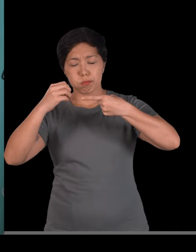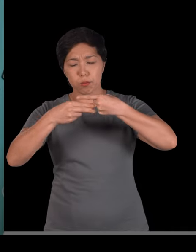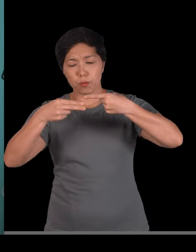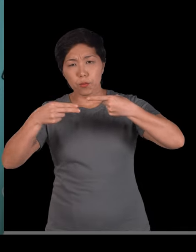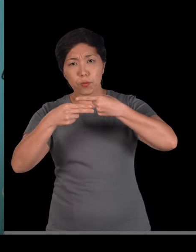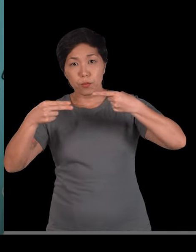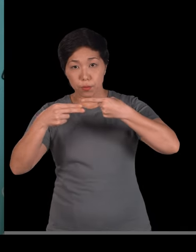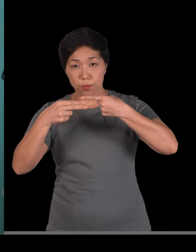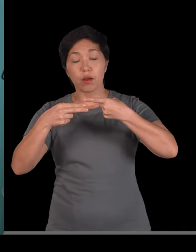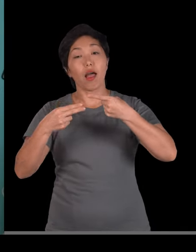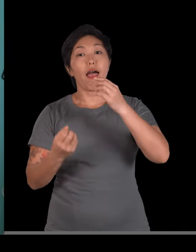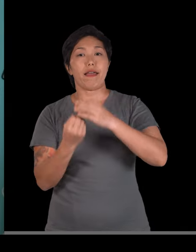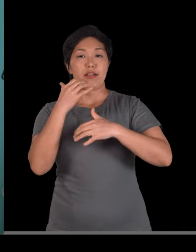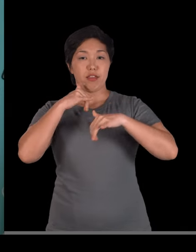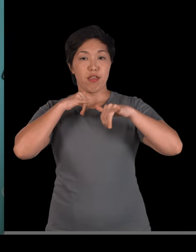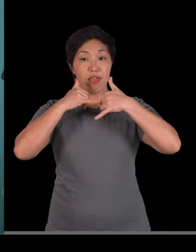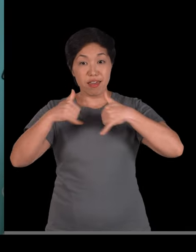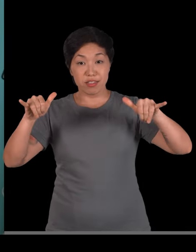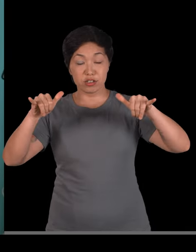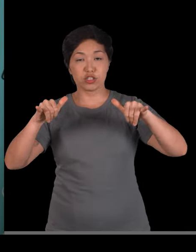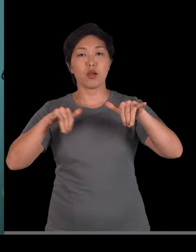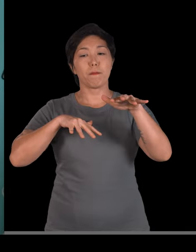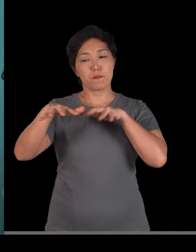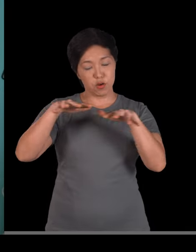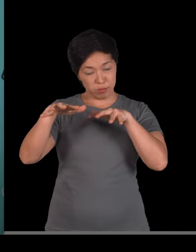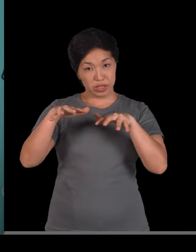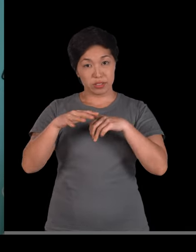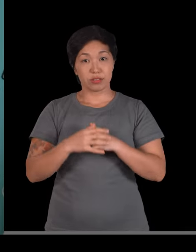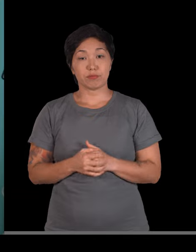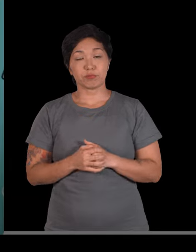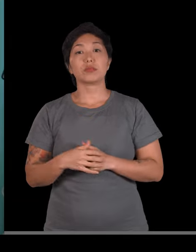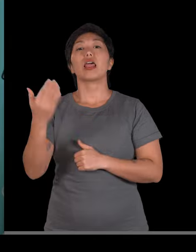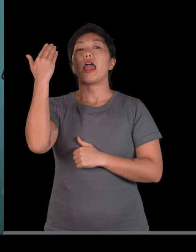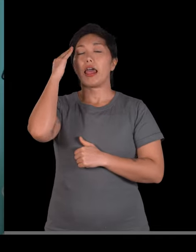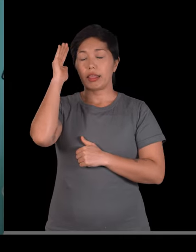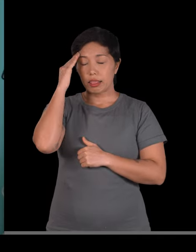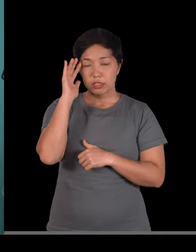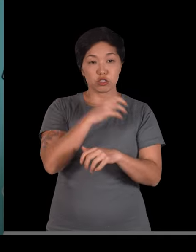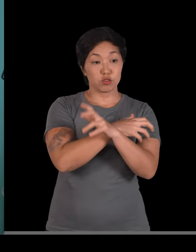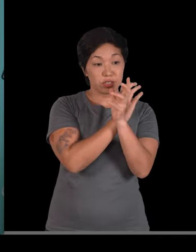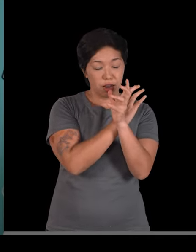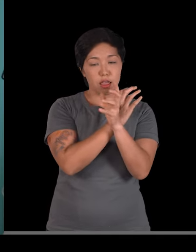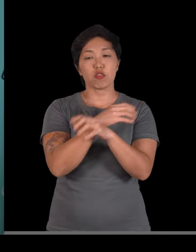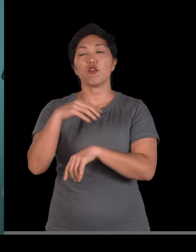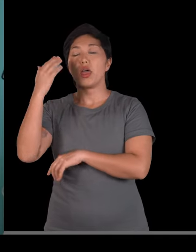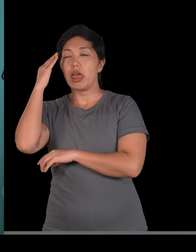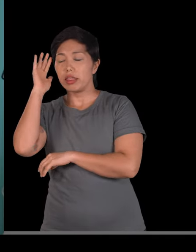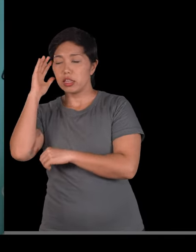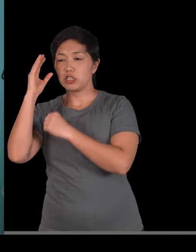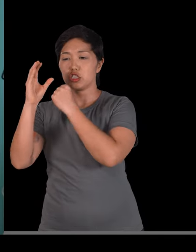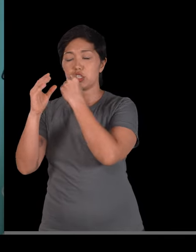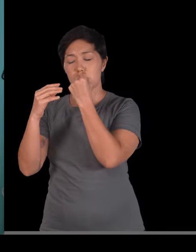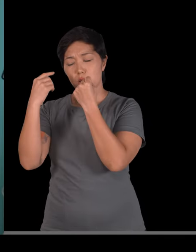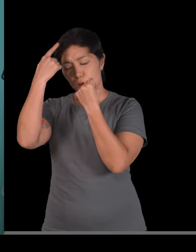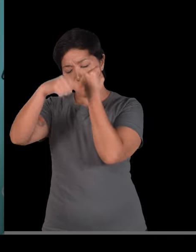movimentação. Então você falou. Legal. Entendi o sistema escalético. Entendi o sistema muscular. Entendi a importância desses dois.